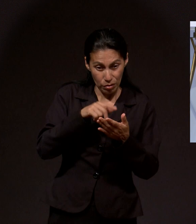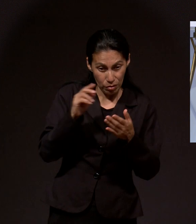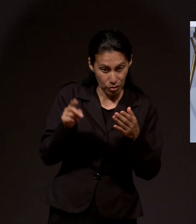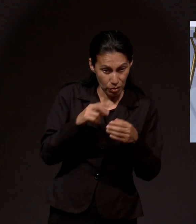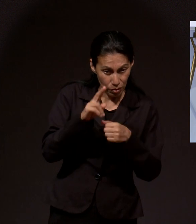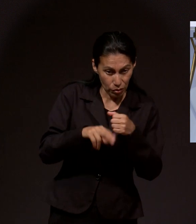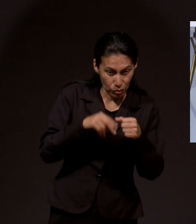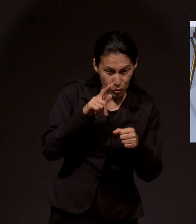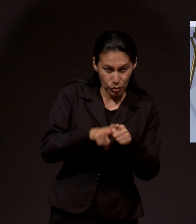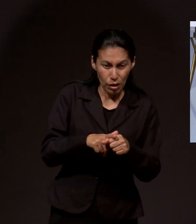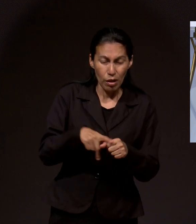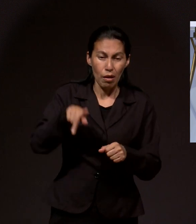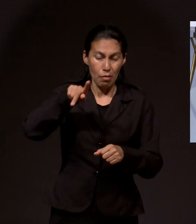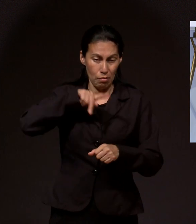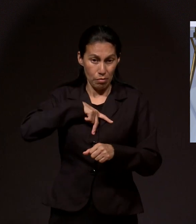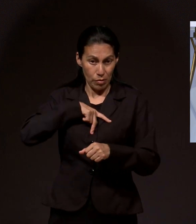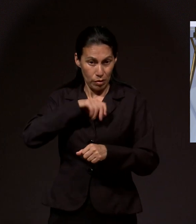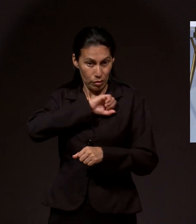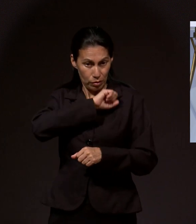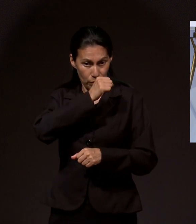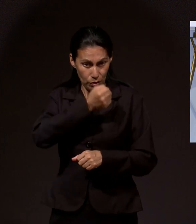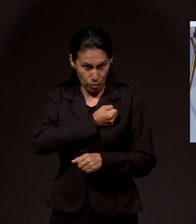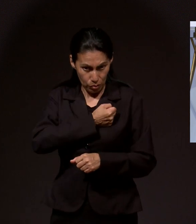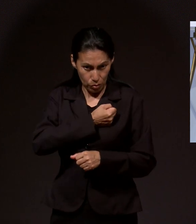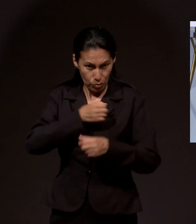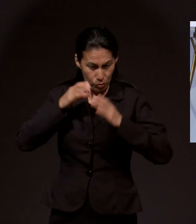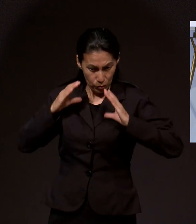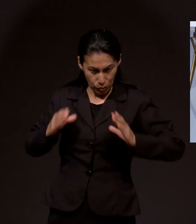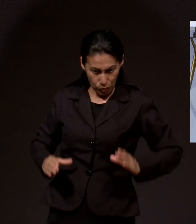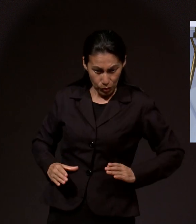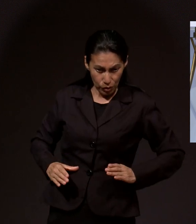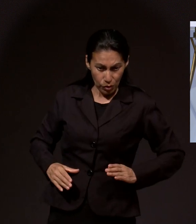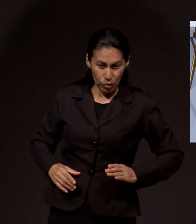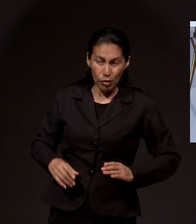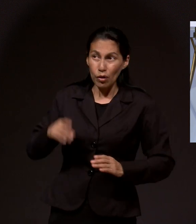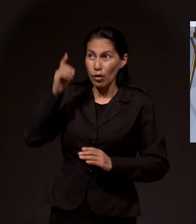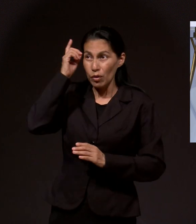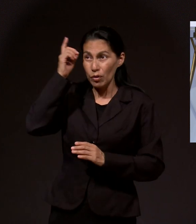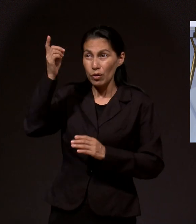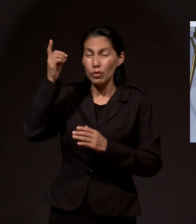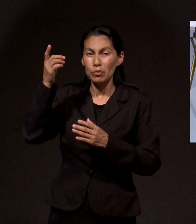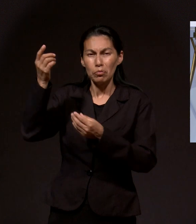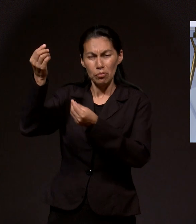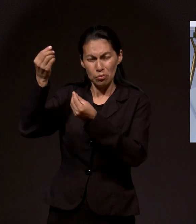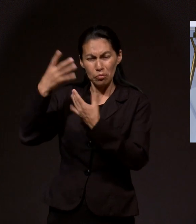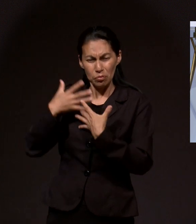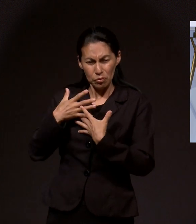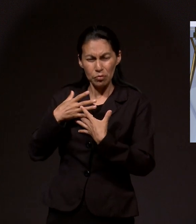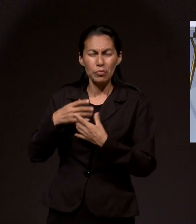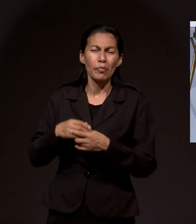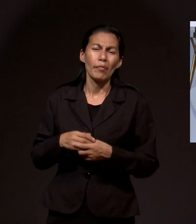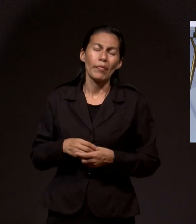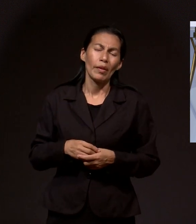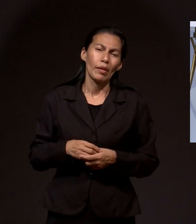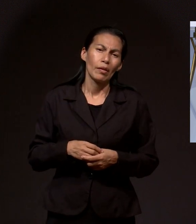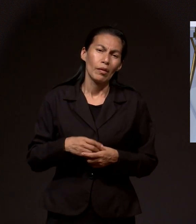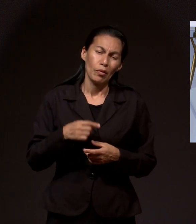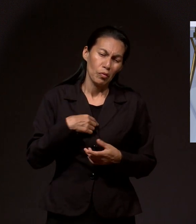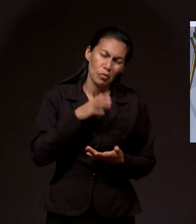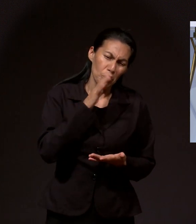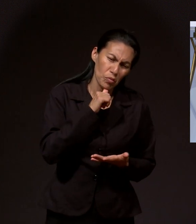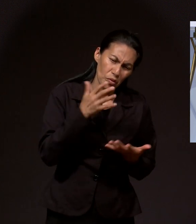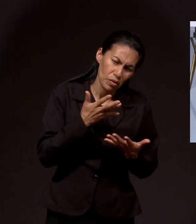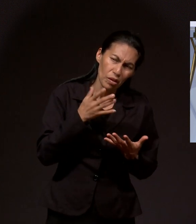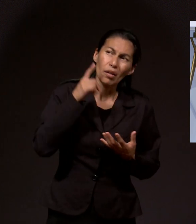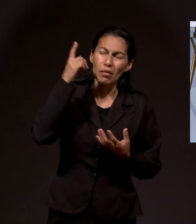por nuestra salud, mientras Dios hace lo que nosotros no podemos hacer. Leda